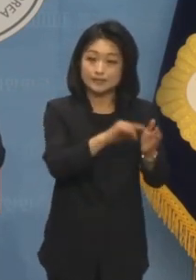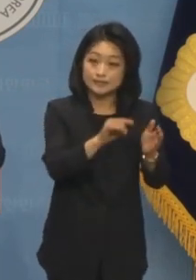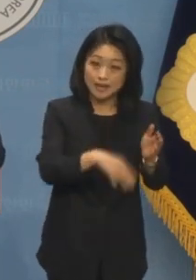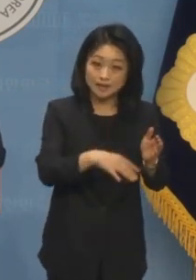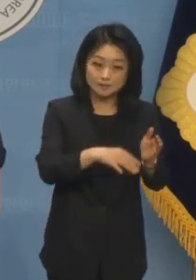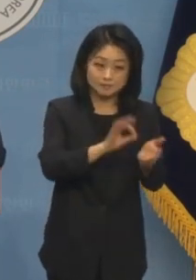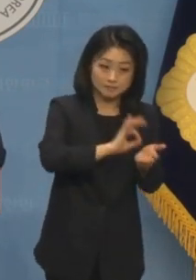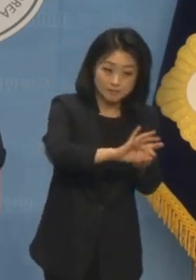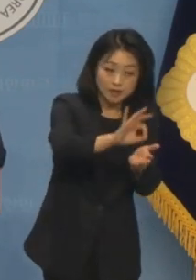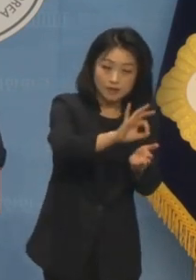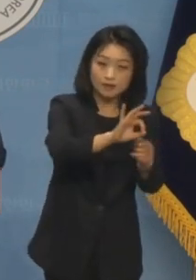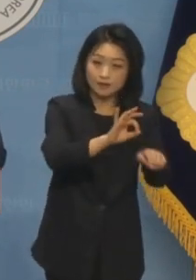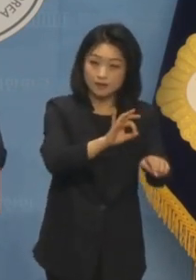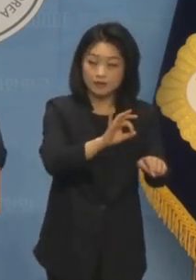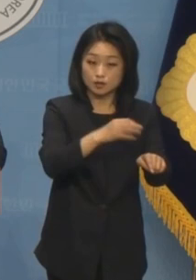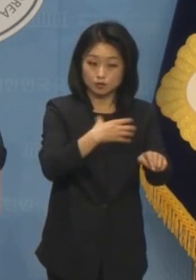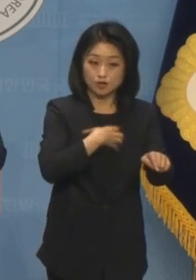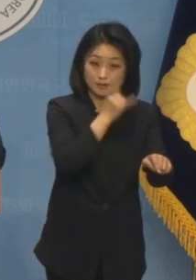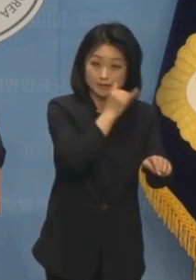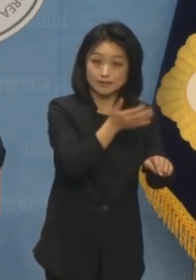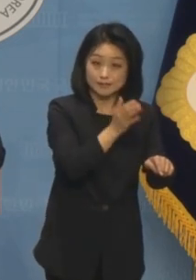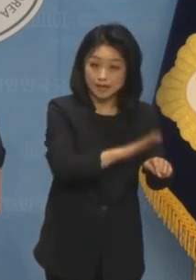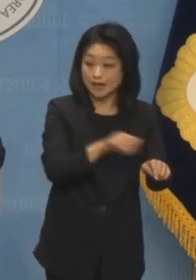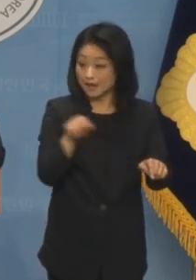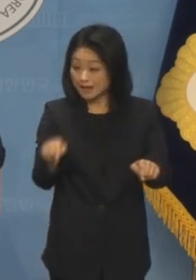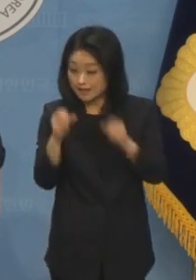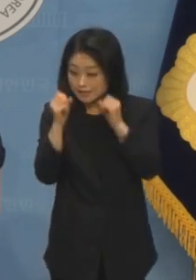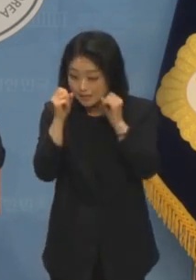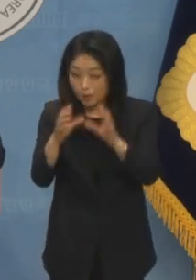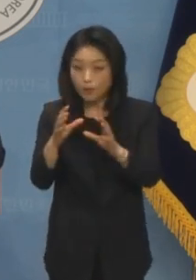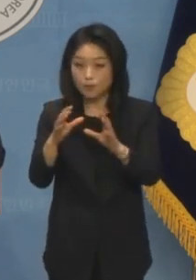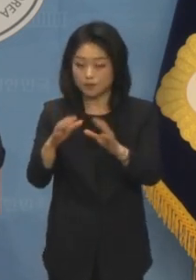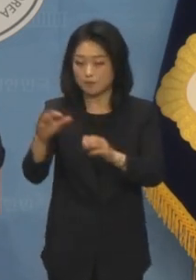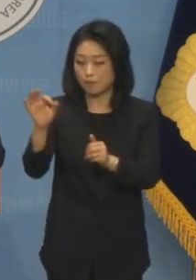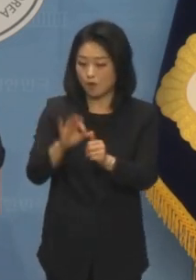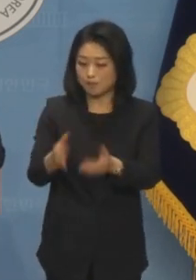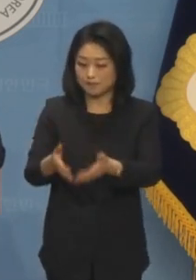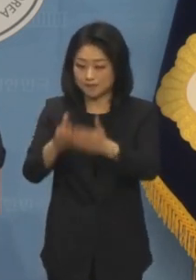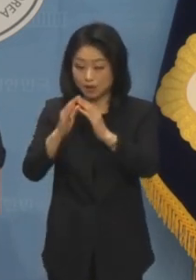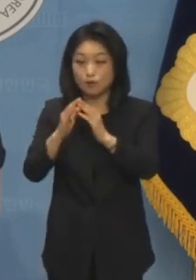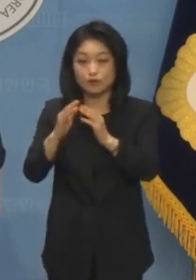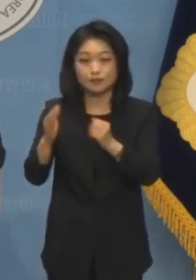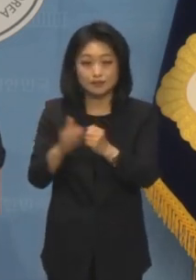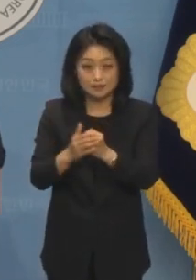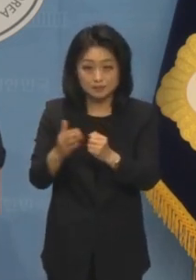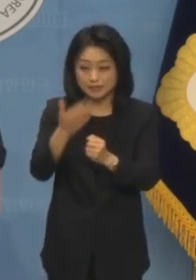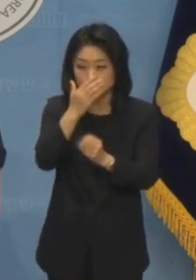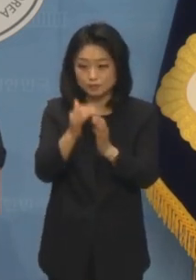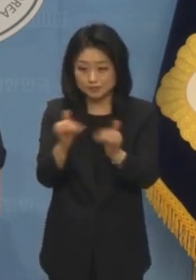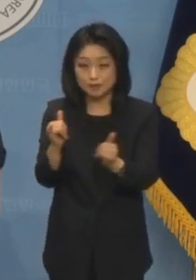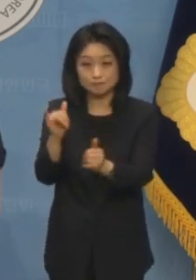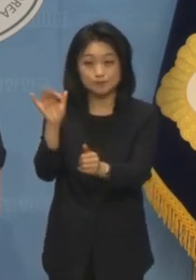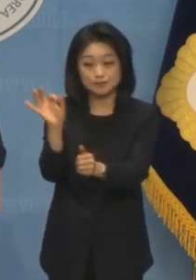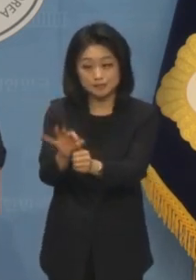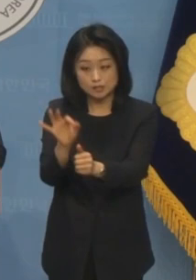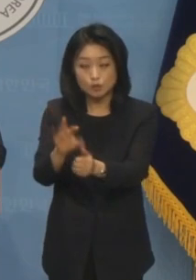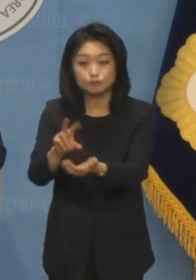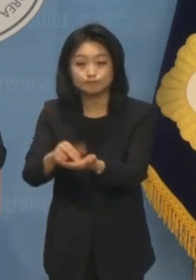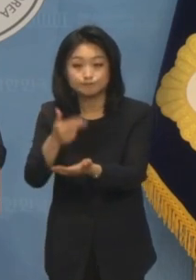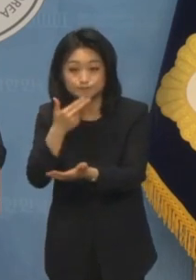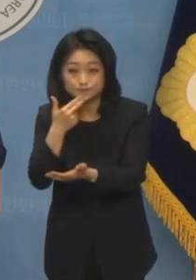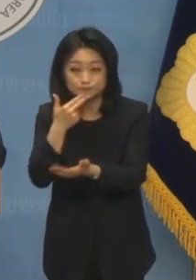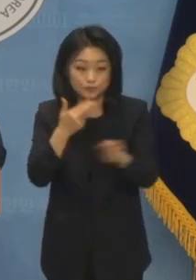그러나 이는 미래세대에게 확실한 연금지급을 보장할 수 있습니다. 또한 일반재정의 투입으로 현행 연금체계의